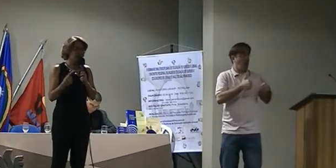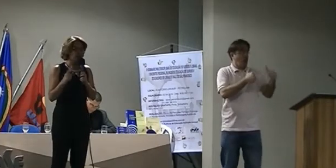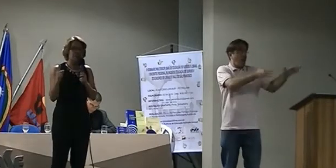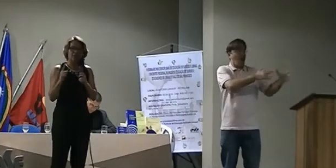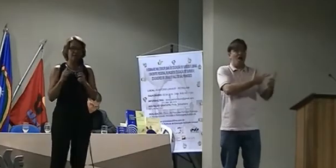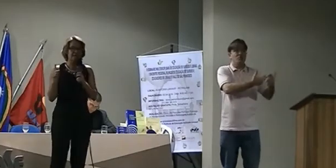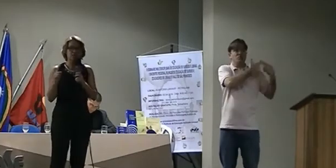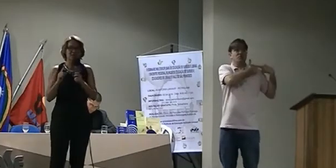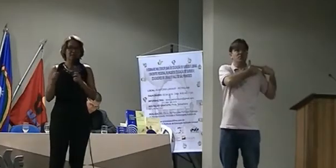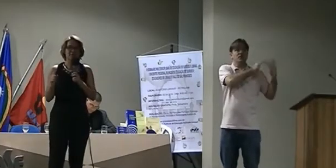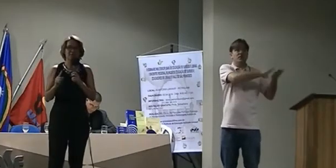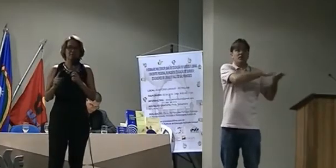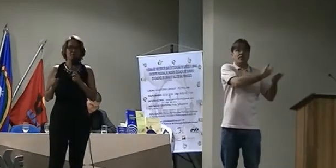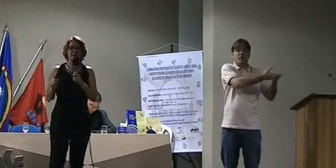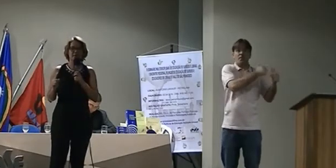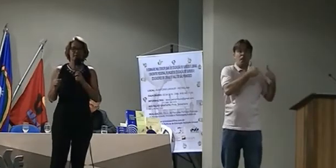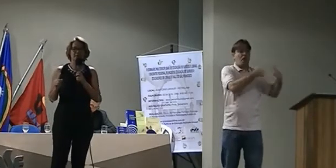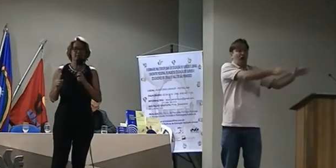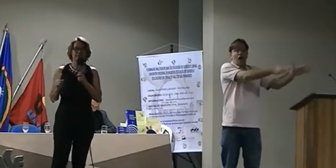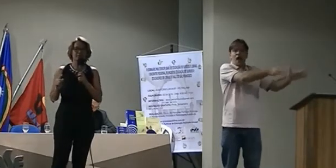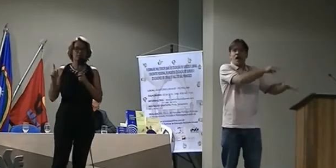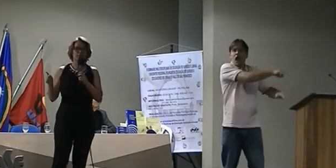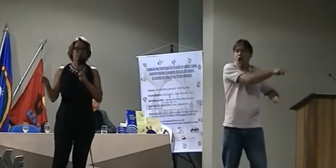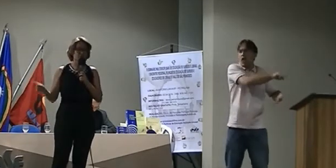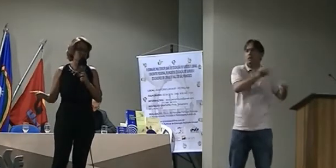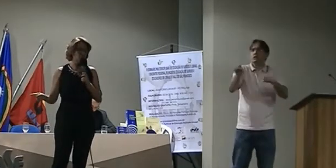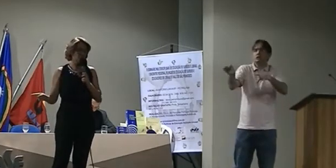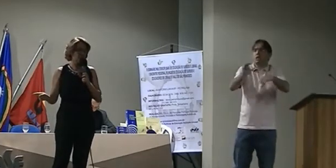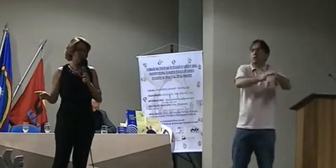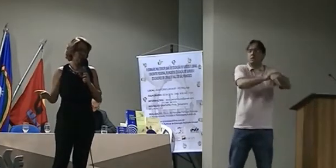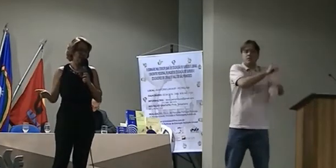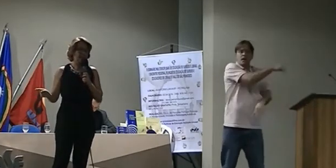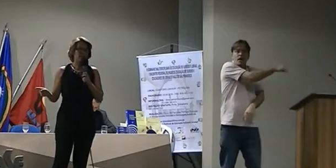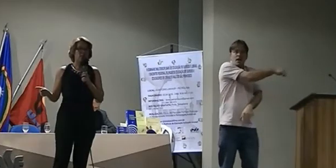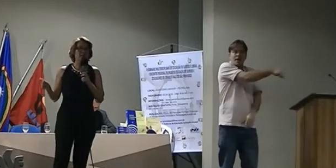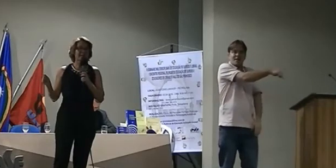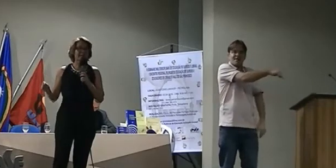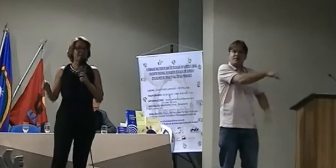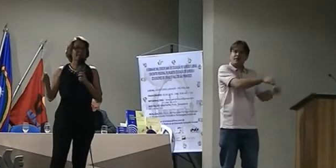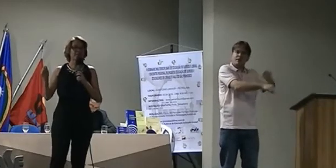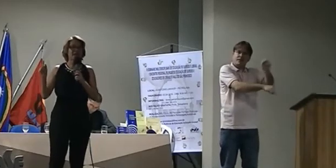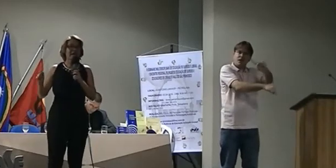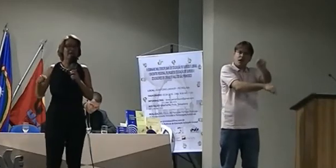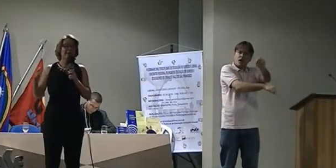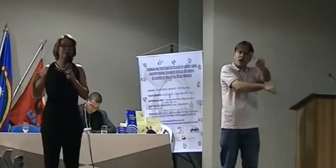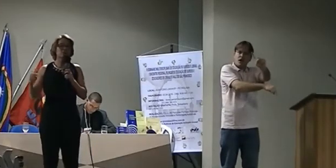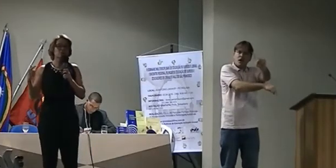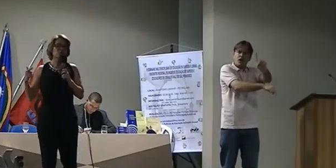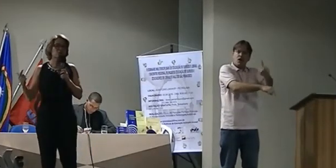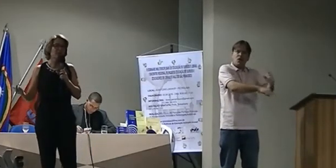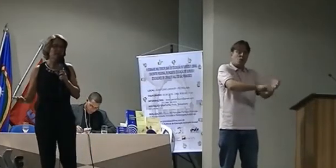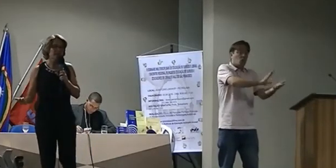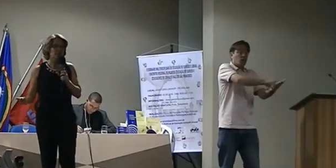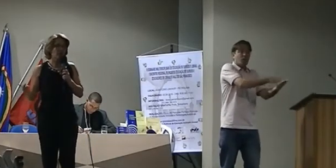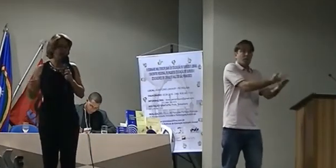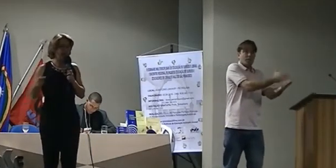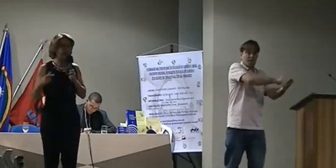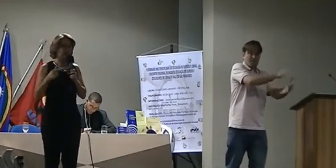responsabilidade do intérprete não é essa. É do professor. O intérprete é mais um instrumento para essa